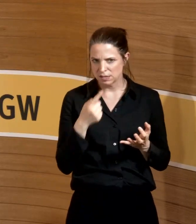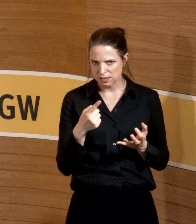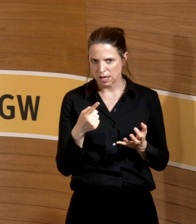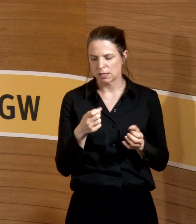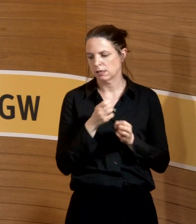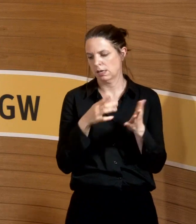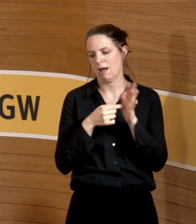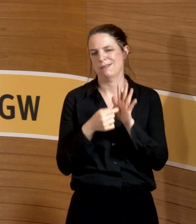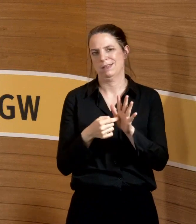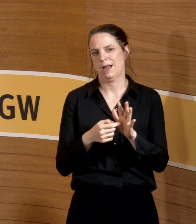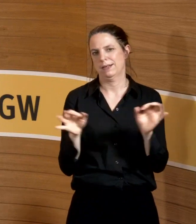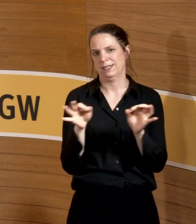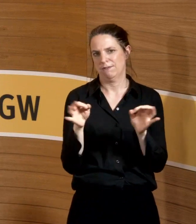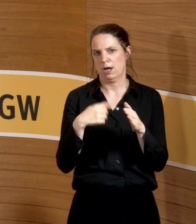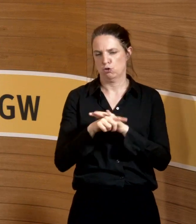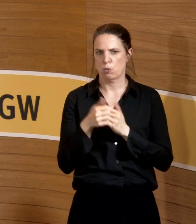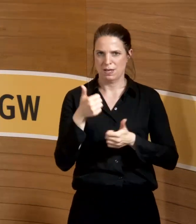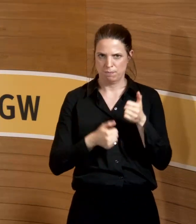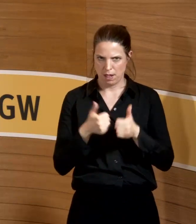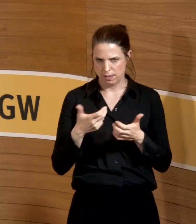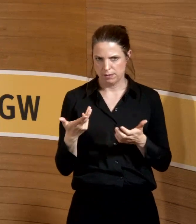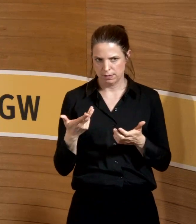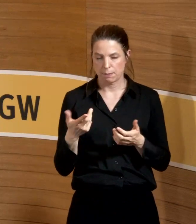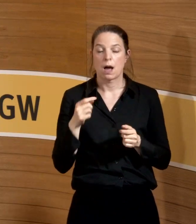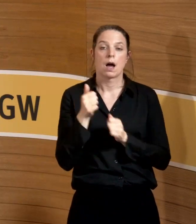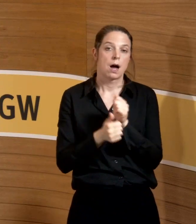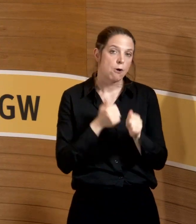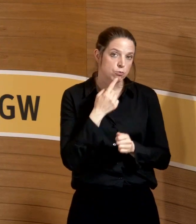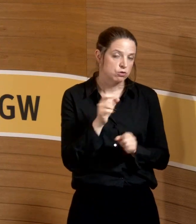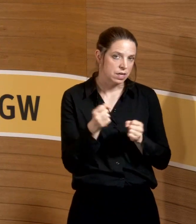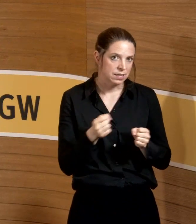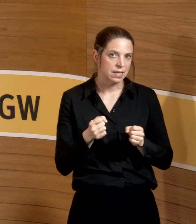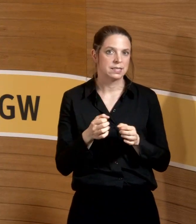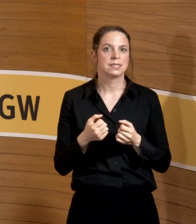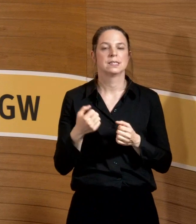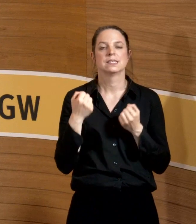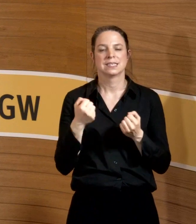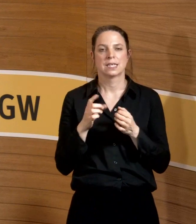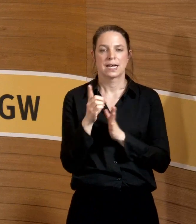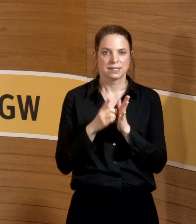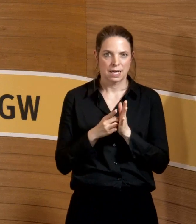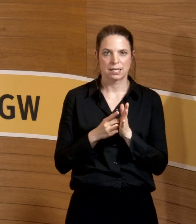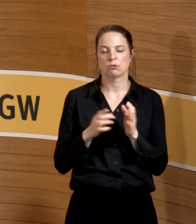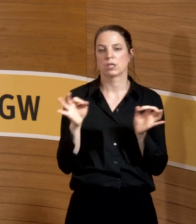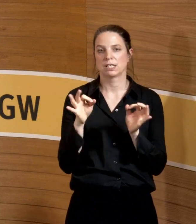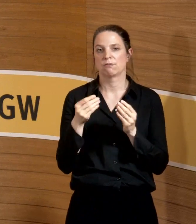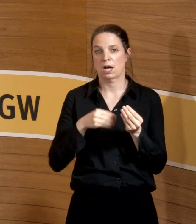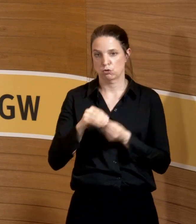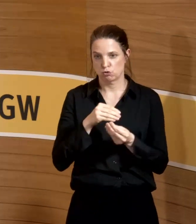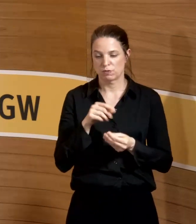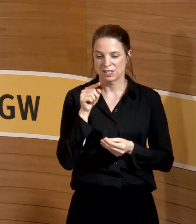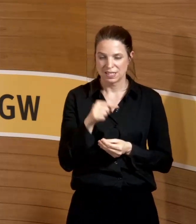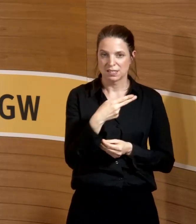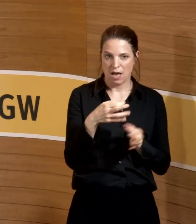ausweist, dass es gefährlich ist über die Milch. Aber man kann nicht im Umkehrschluss sagen, alle Sicherheitsdatenblätter oder Gefahrstoffe mit Sicherheitsdatenblättern, die